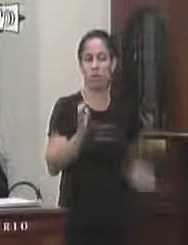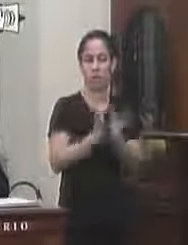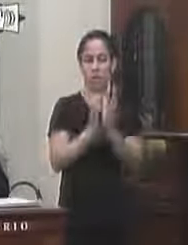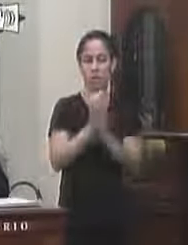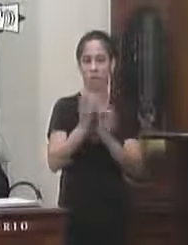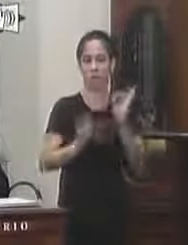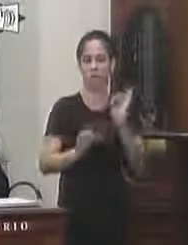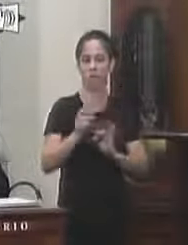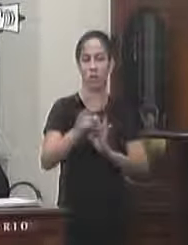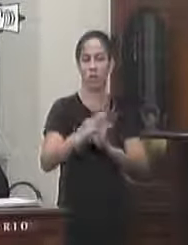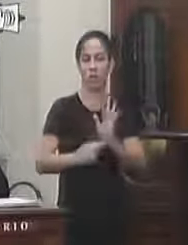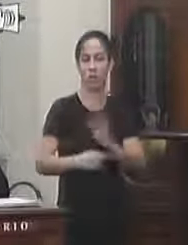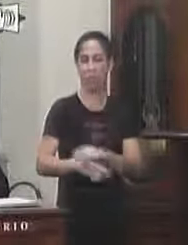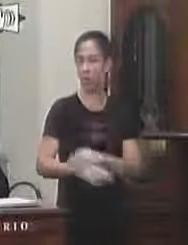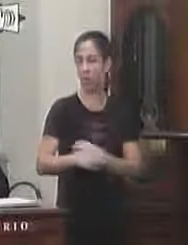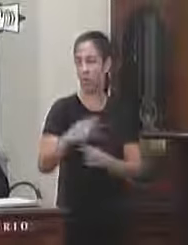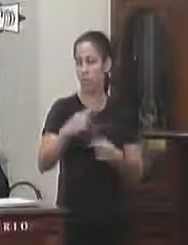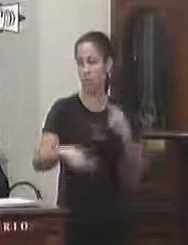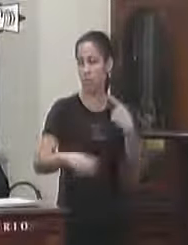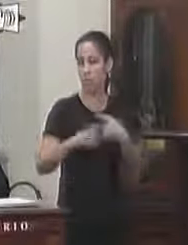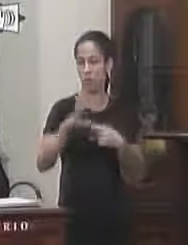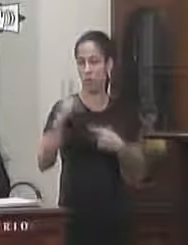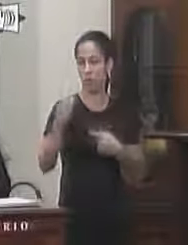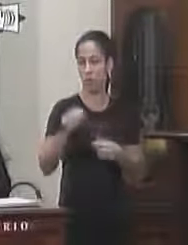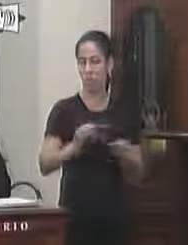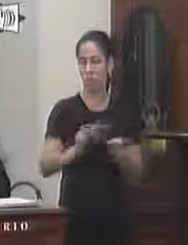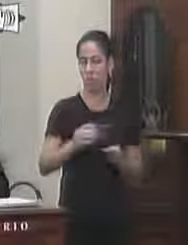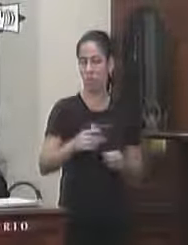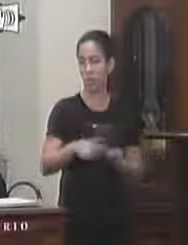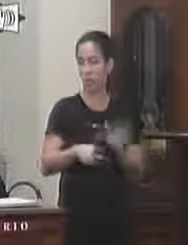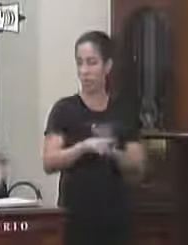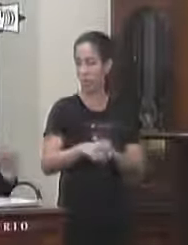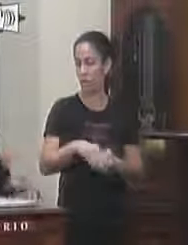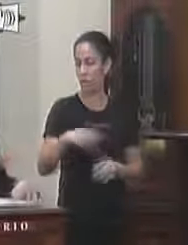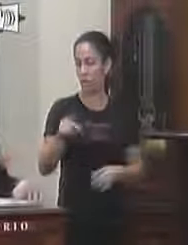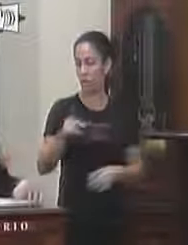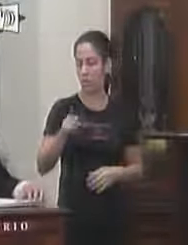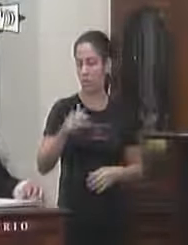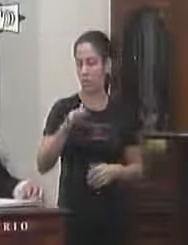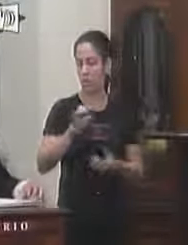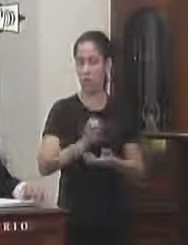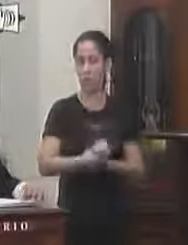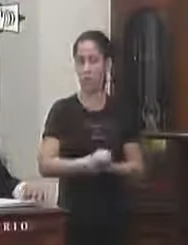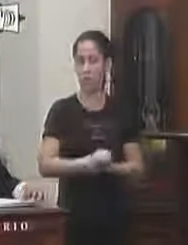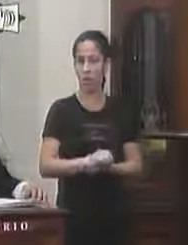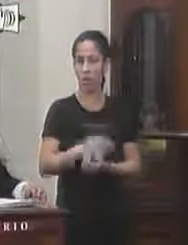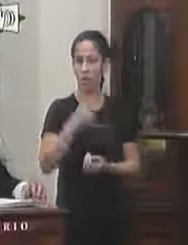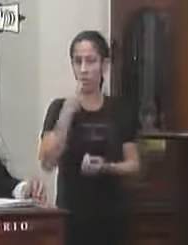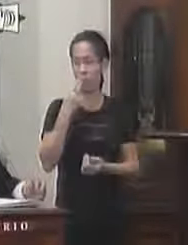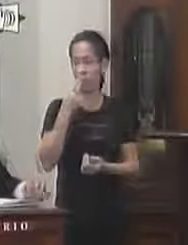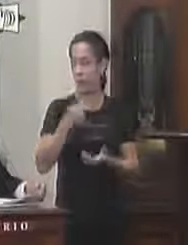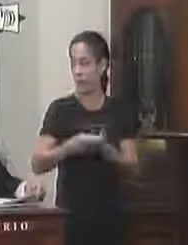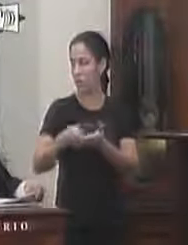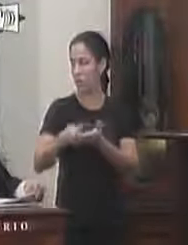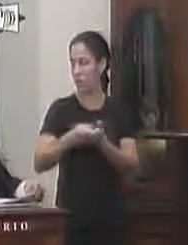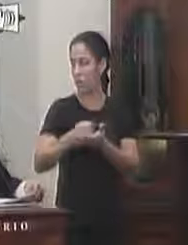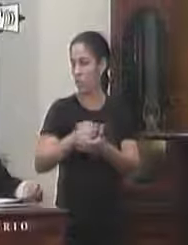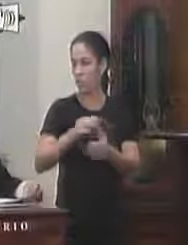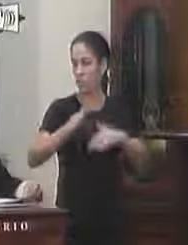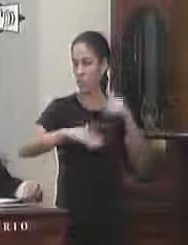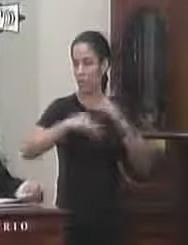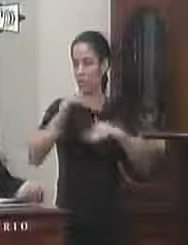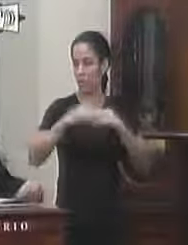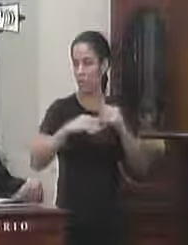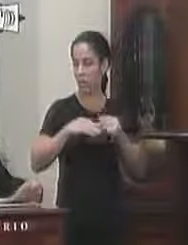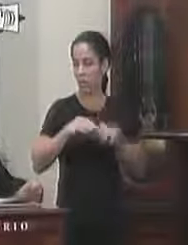de constituição justiça e redação ao veto total referente ao projeto de lei ordinário do vereador professor Rafael que dispõe sobre a obrigatoriedade do profissional tradutor